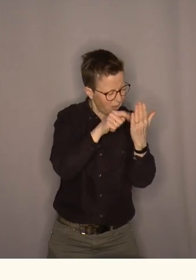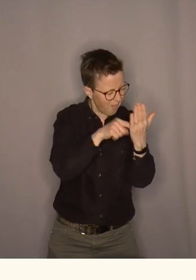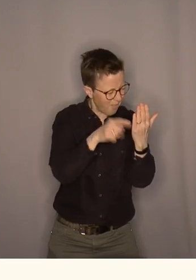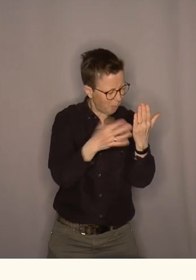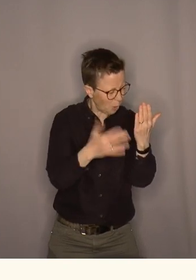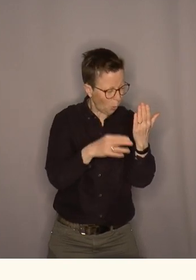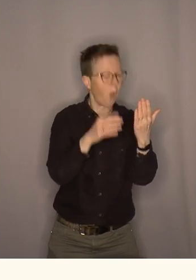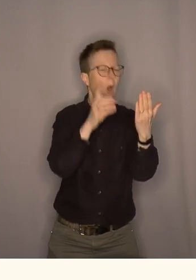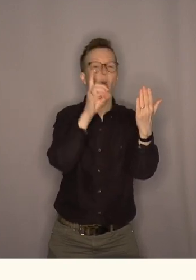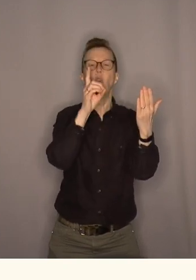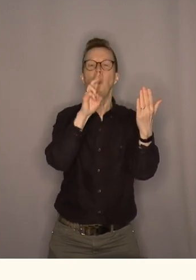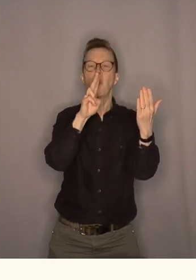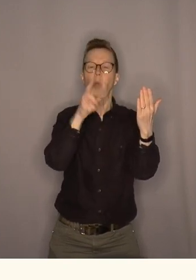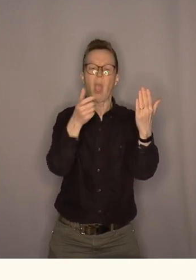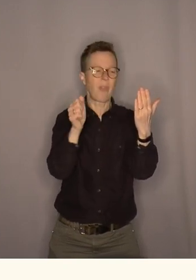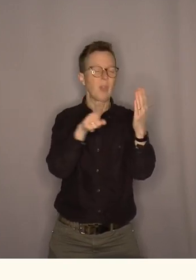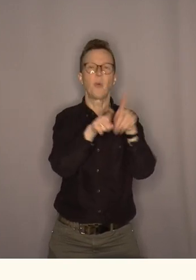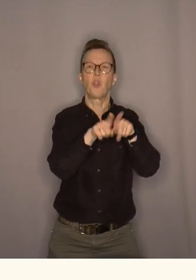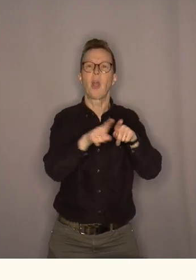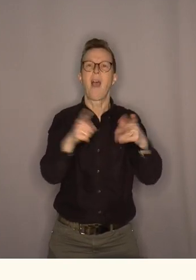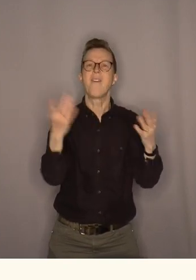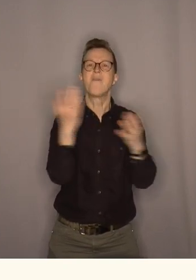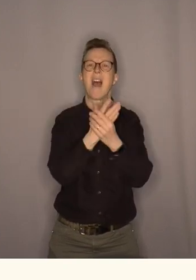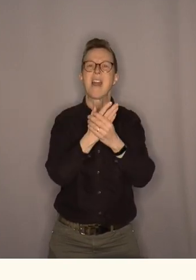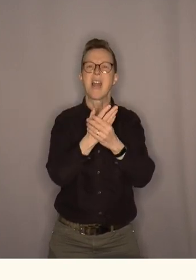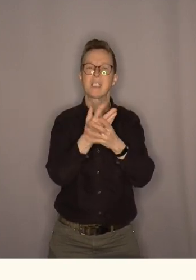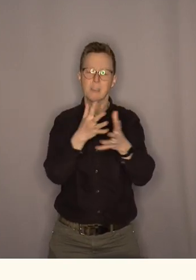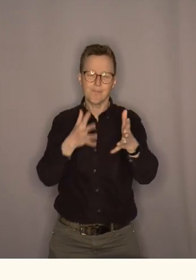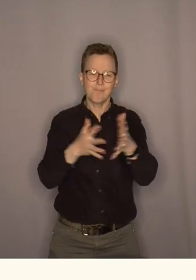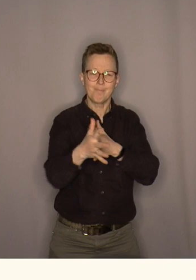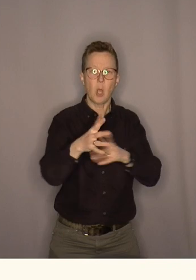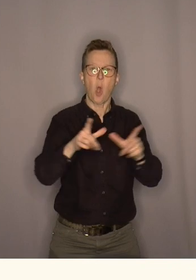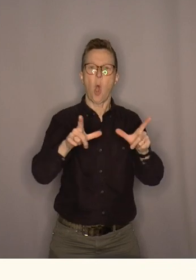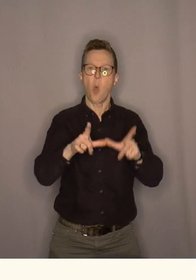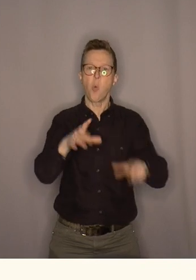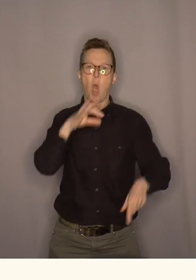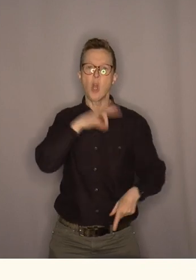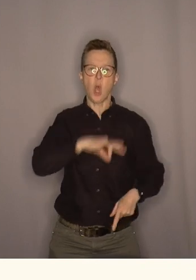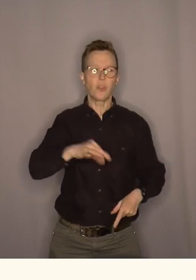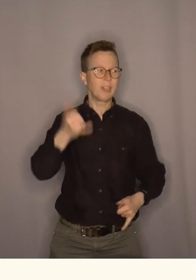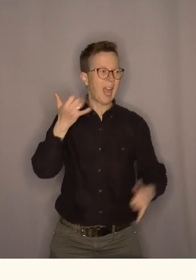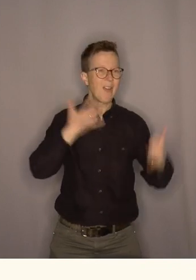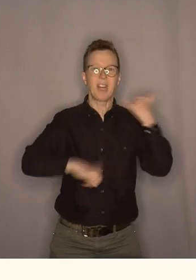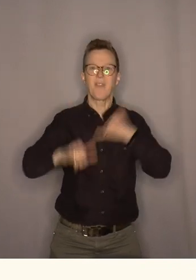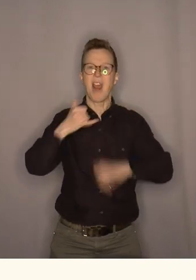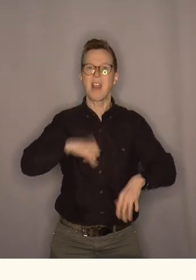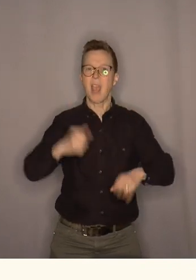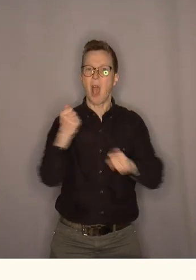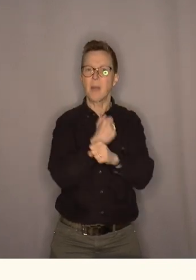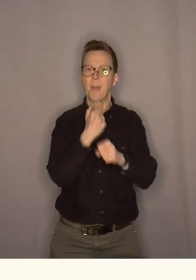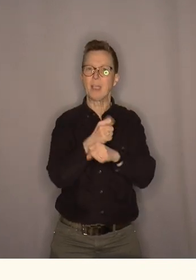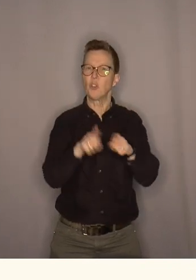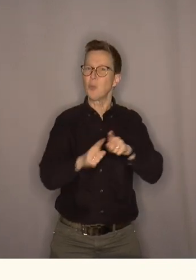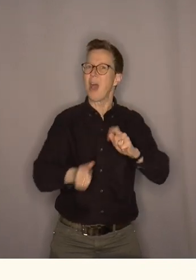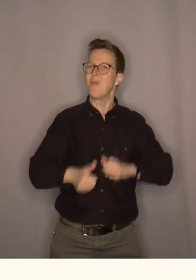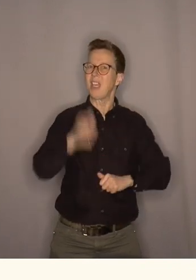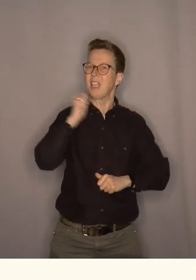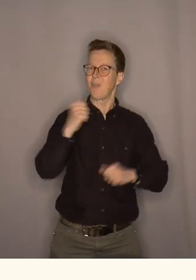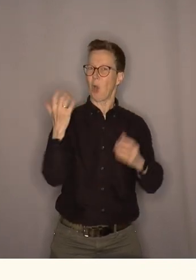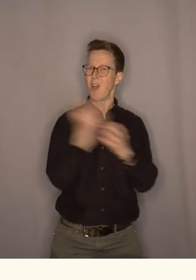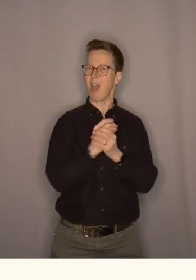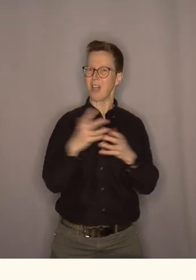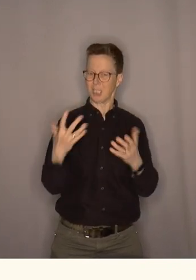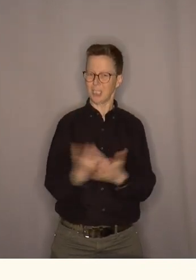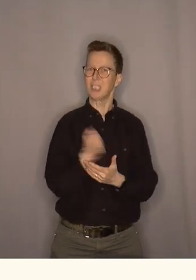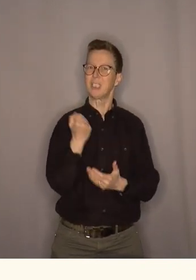Ok, dugnad det er et felles utført og ulønnet og frivillig arbeid som har betydning for fellesskapet.